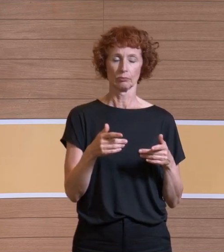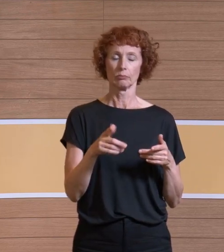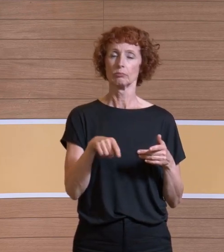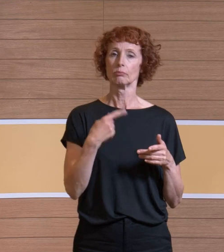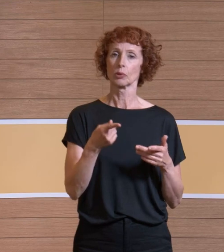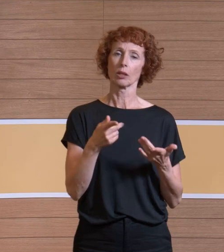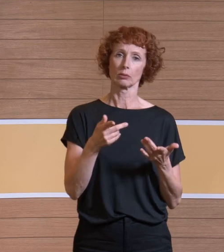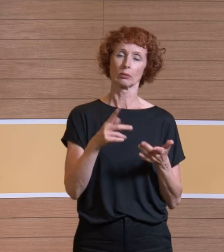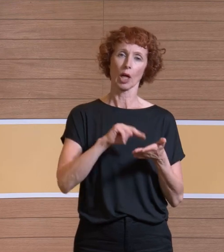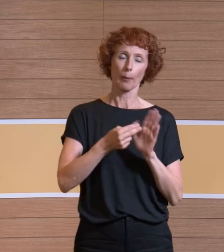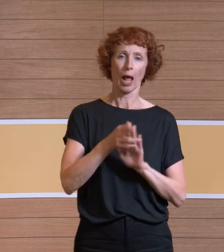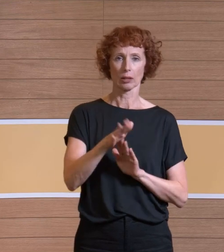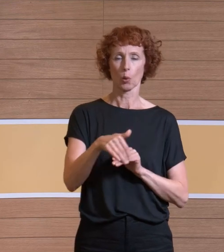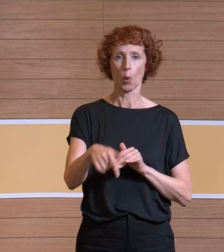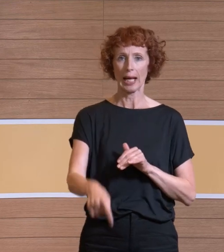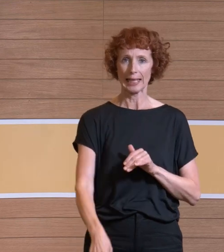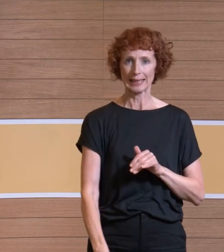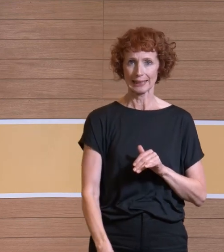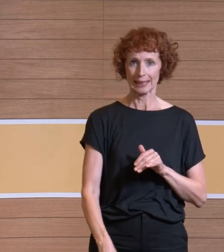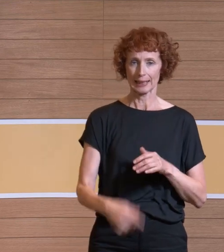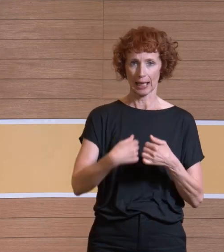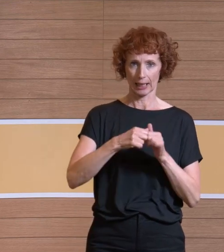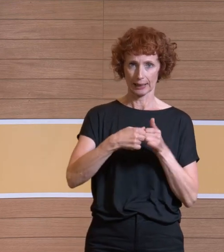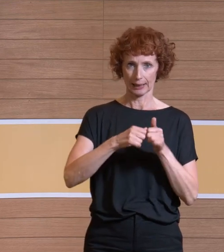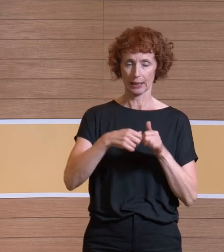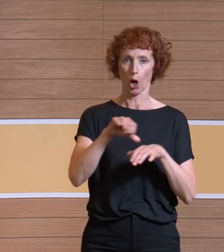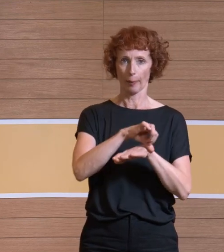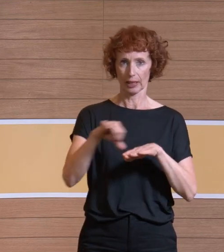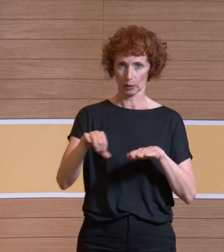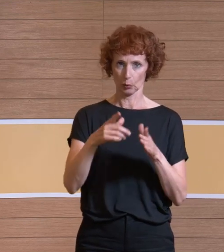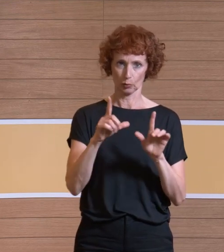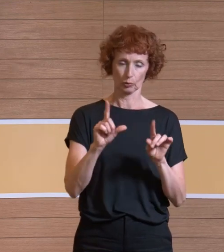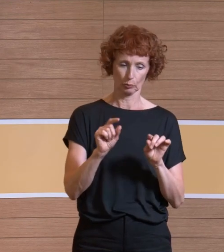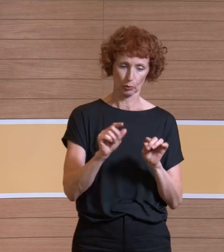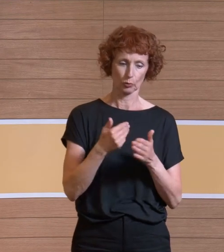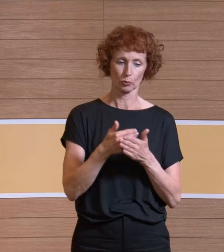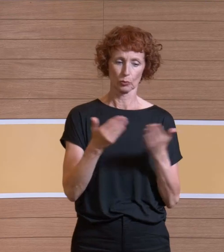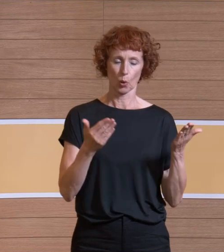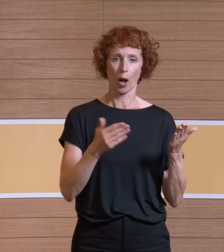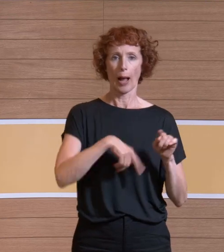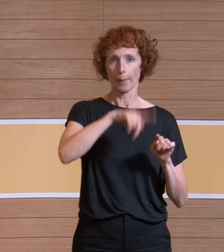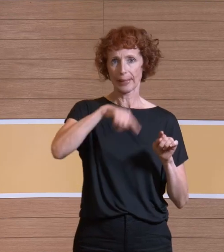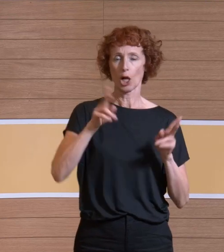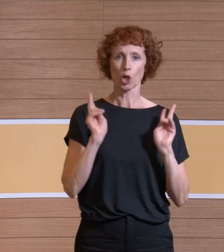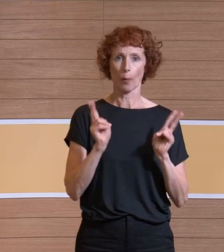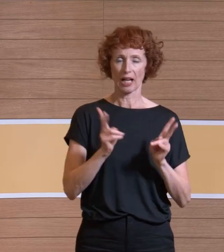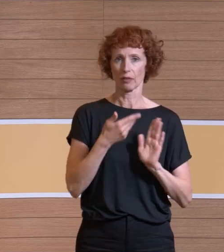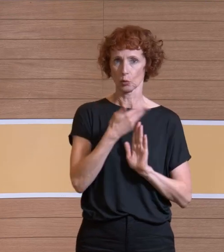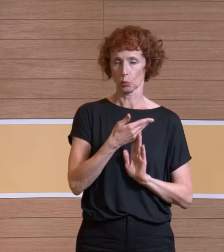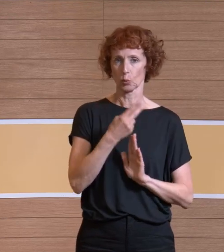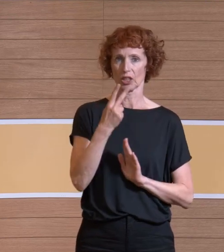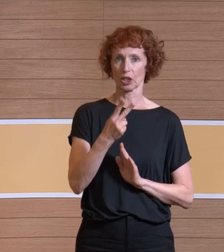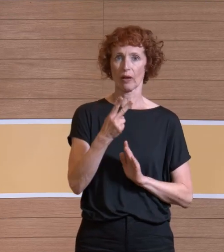Knieoperation aus. Der Pegel bei einer Knieoperation, so wie wir es gemessen haben in einer Untersuchung, liegt bei ungefähr 72